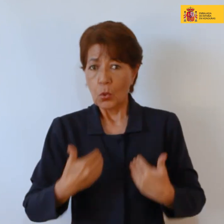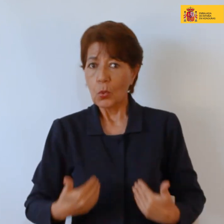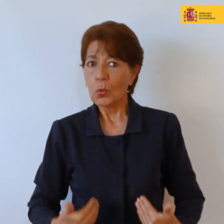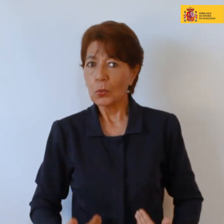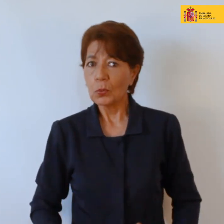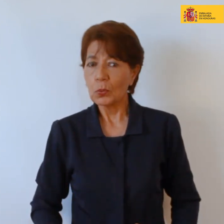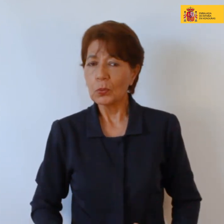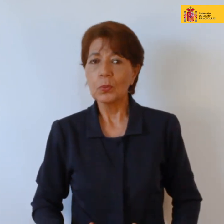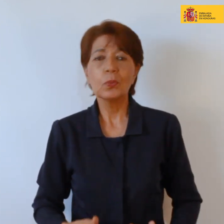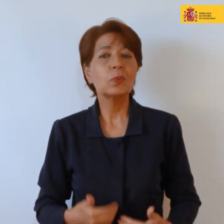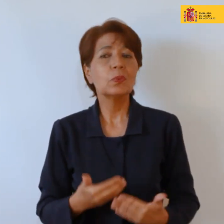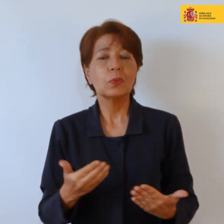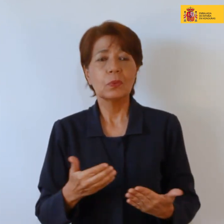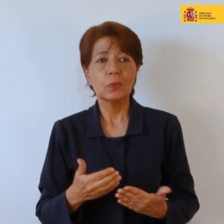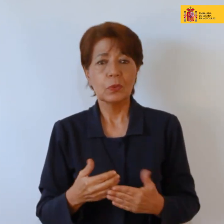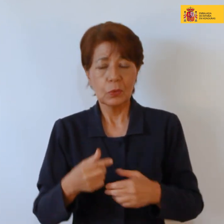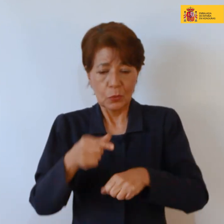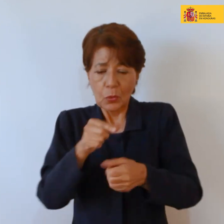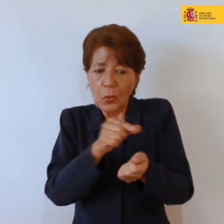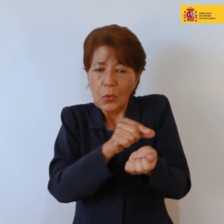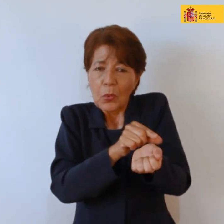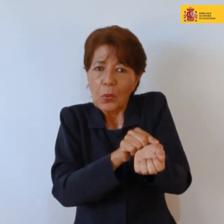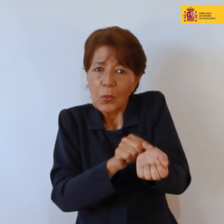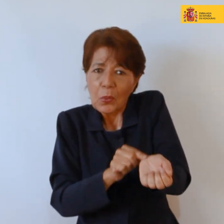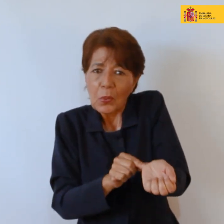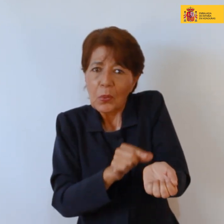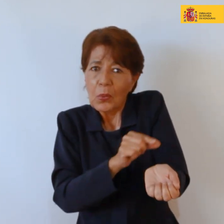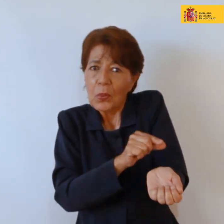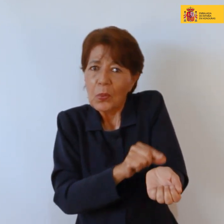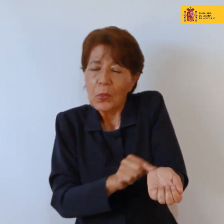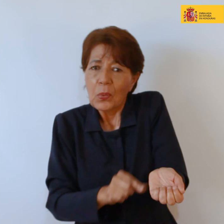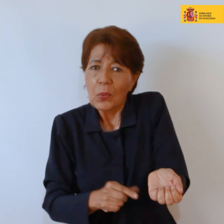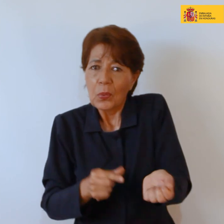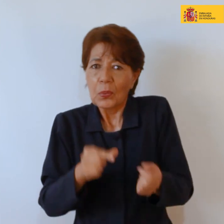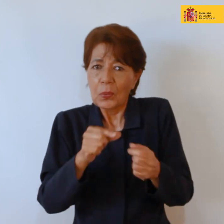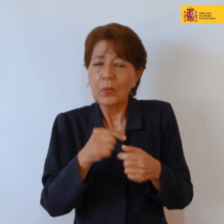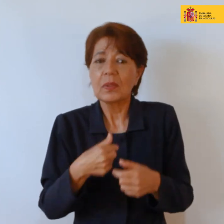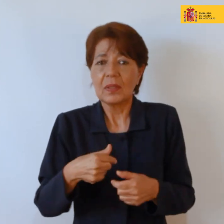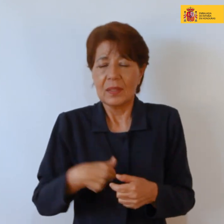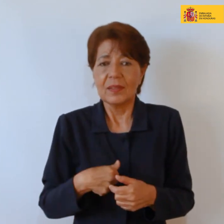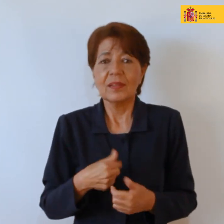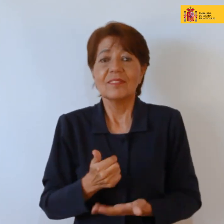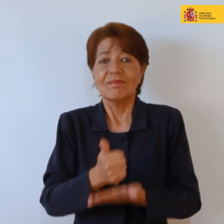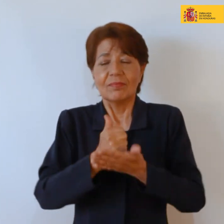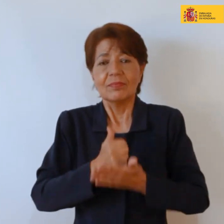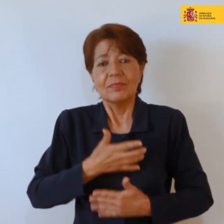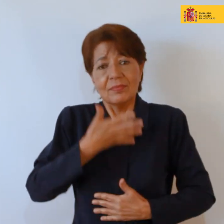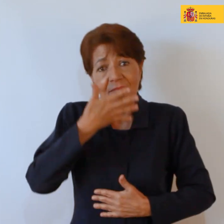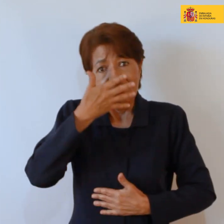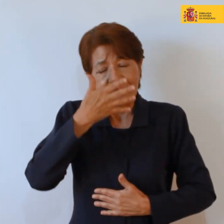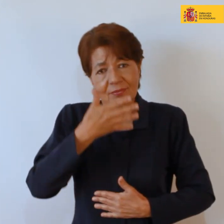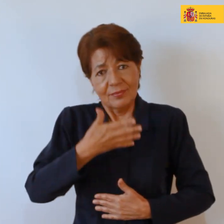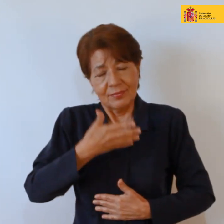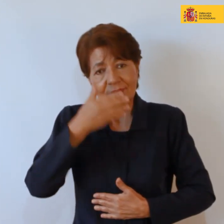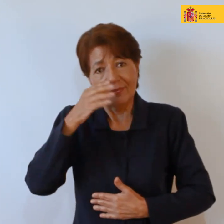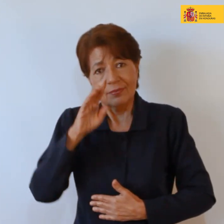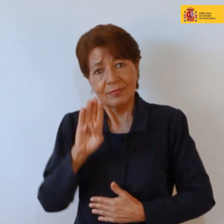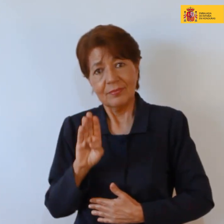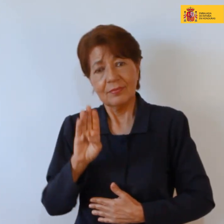tiene unas branquias que en cada en cada personaje aparecen las branquias en una zona del cuerpo diferente